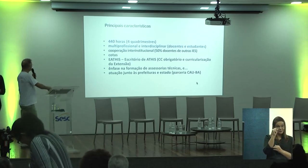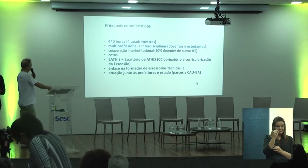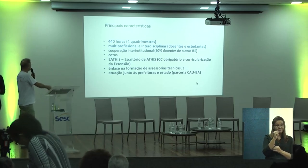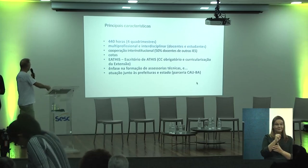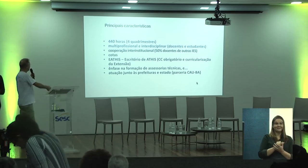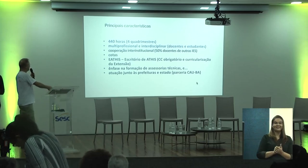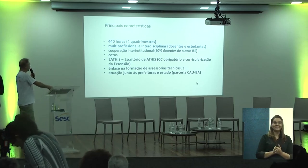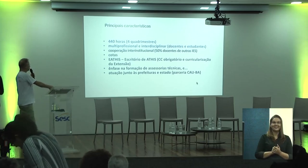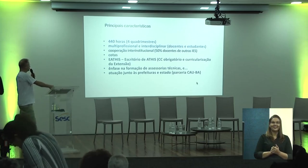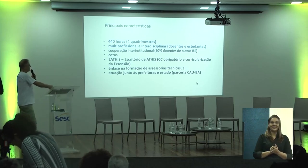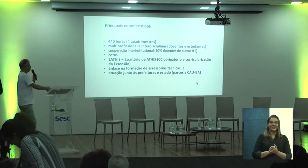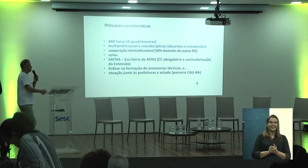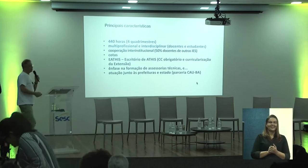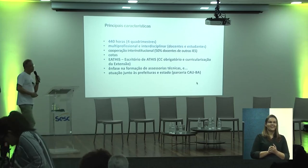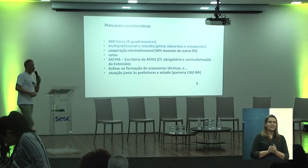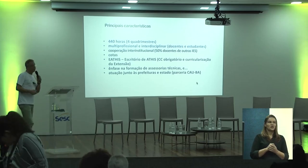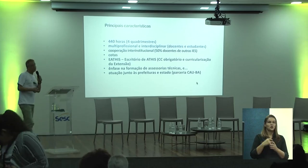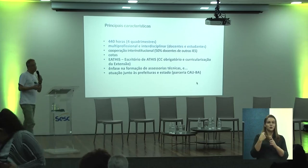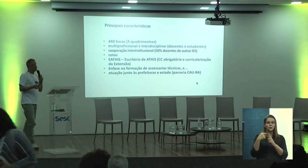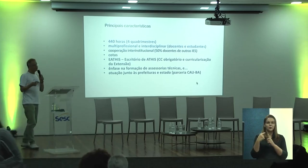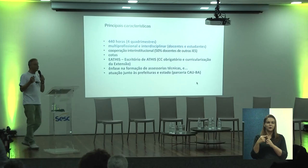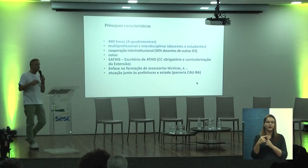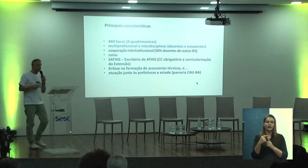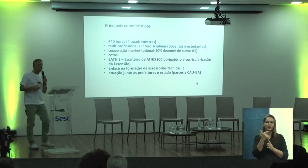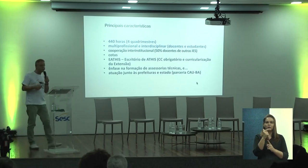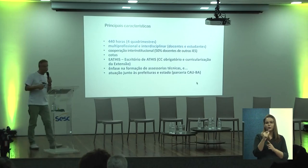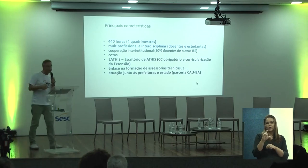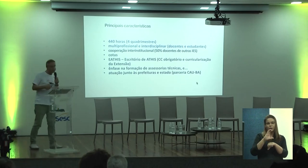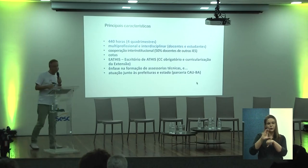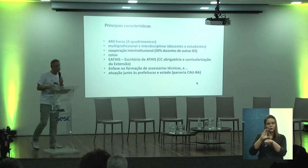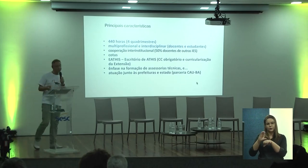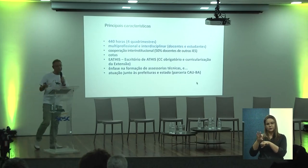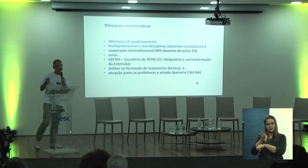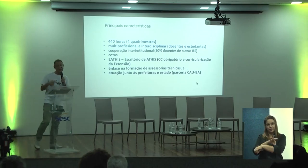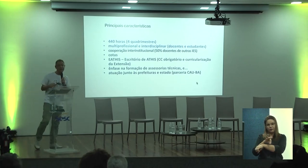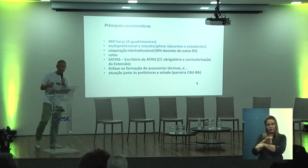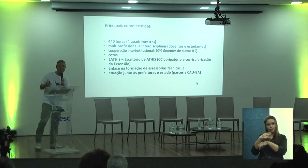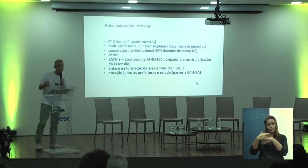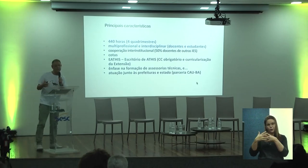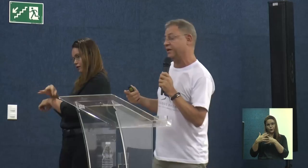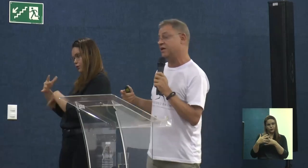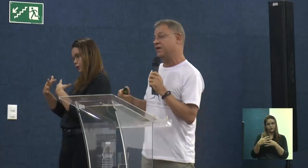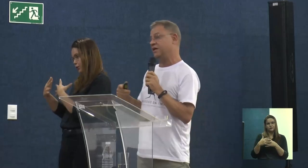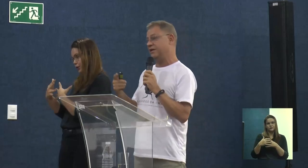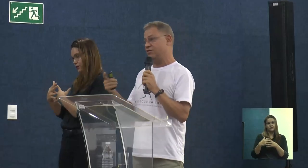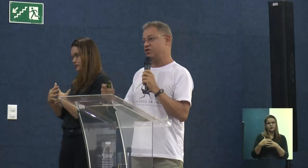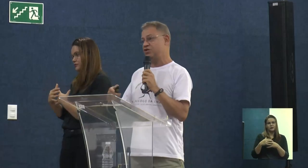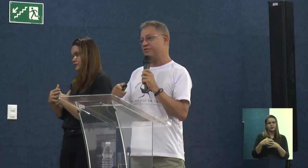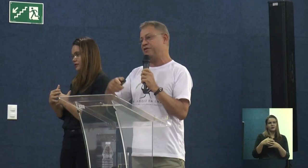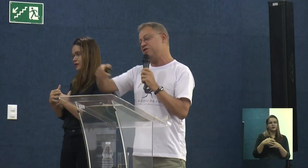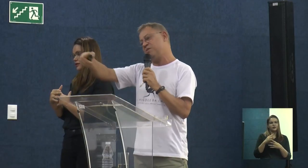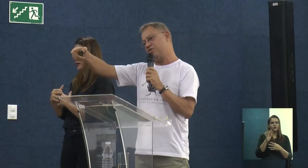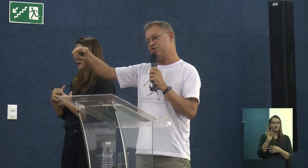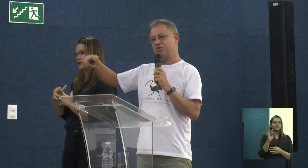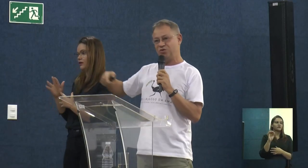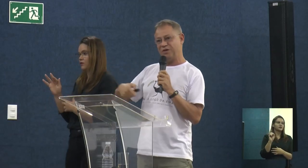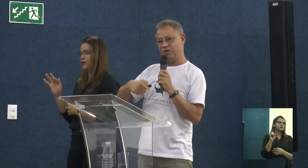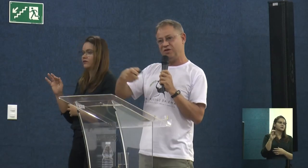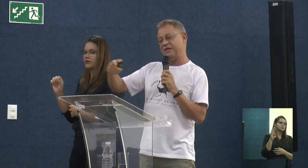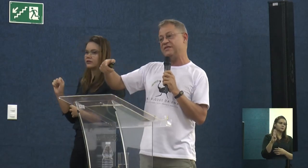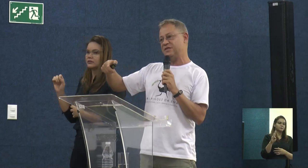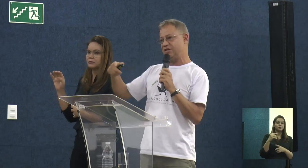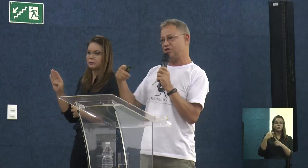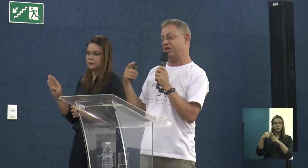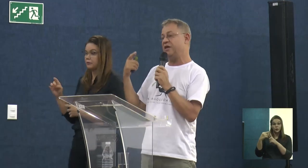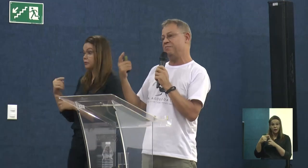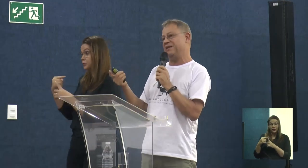A cooperação interinstitucional, a gente não tem curso de arquitetura e urbanismo lá na UFSB. Então, gente fez uma costura